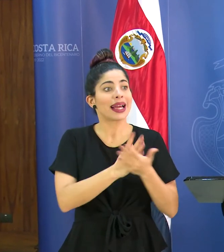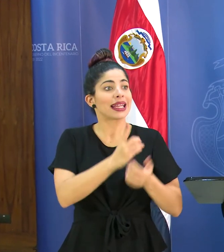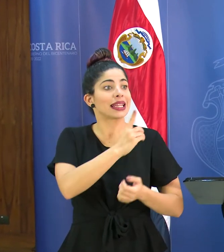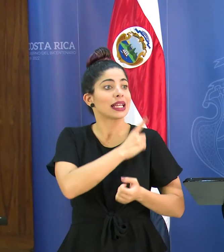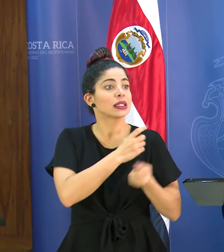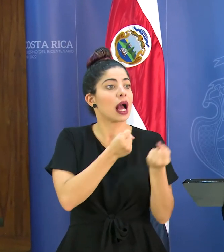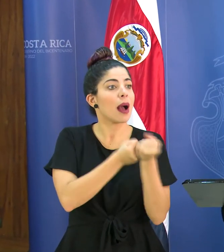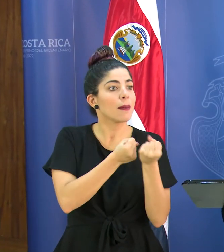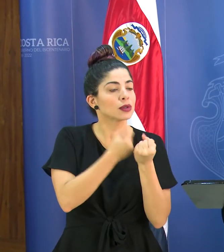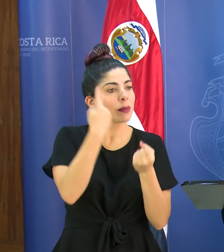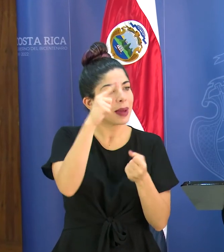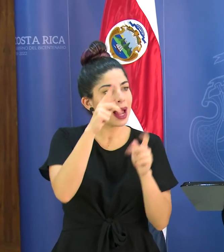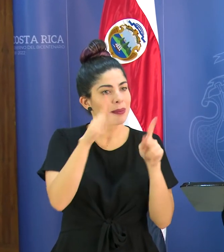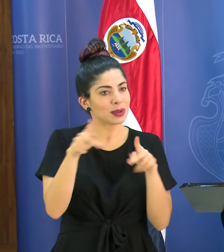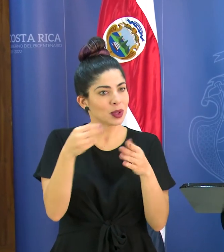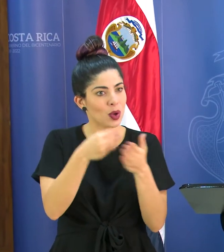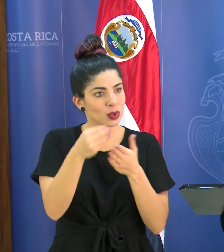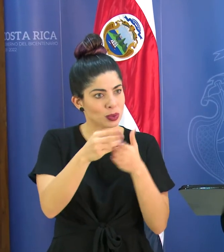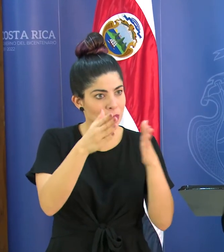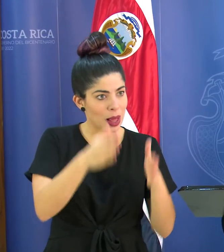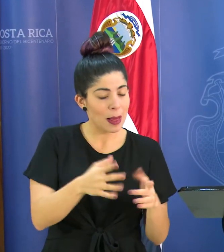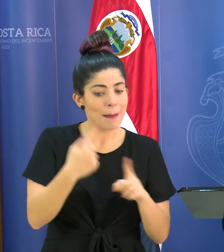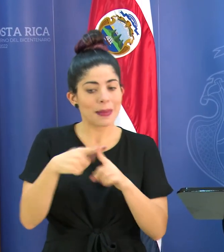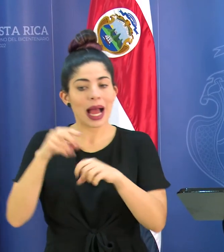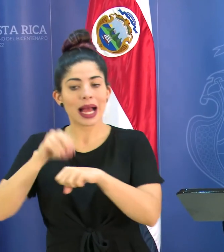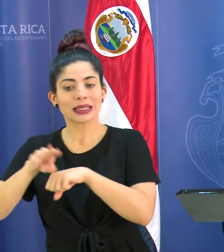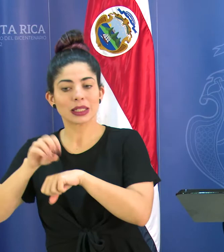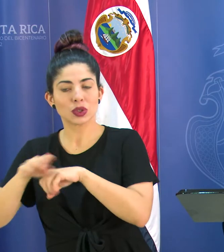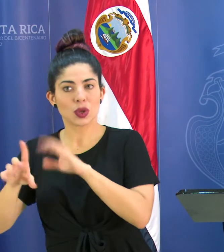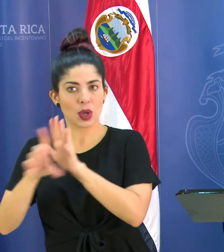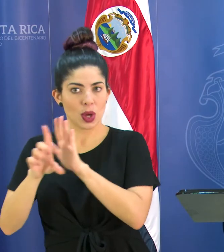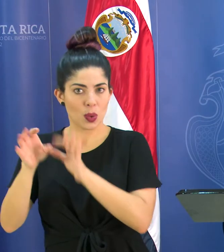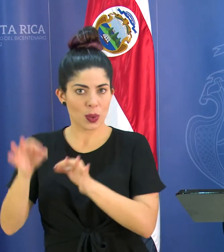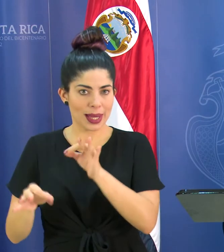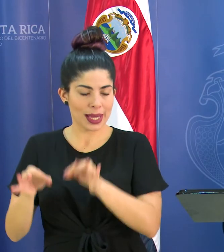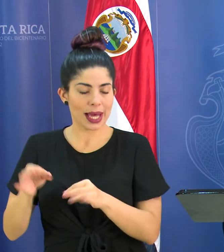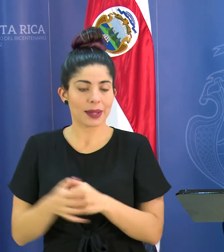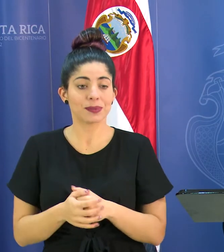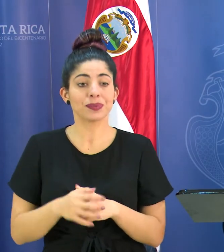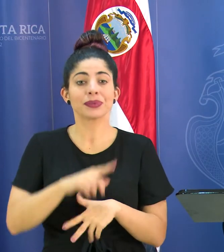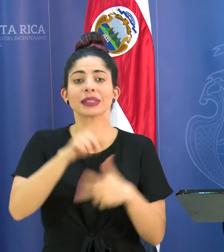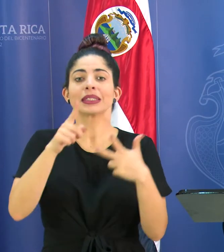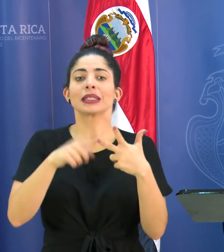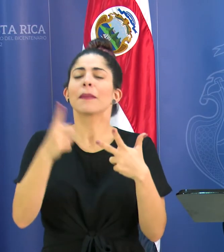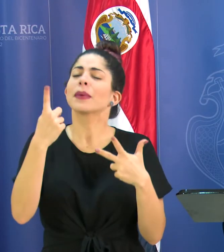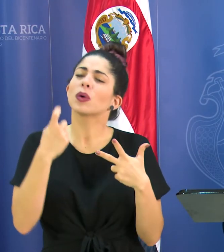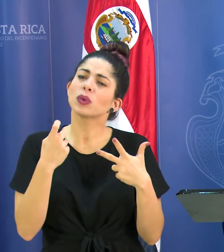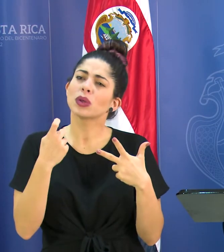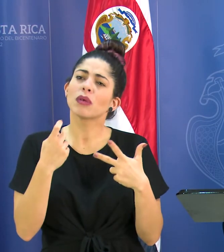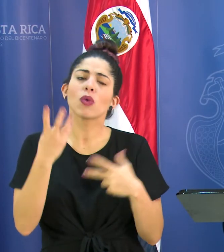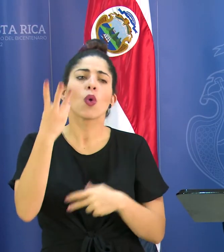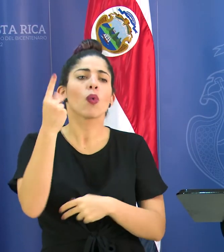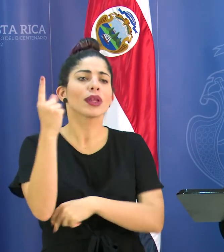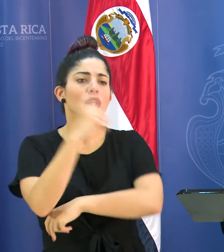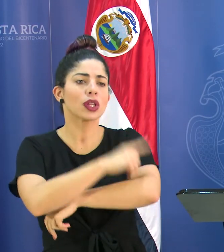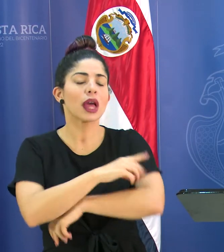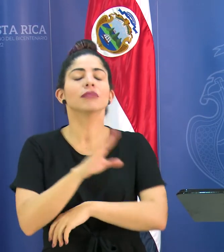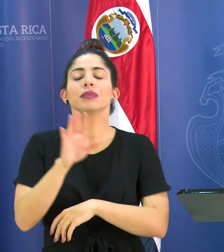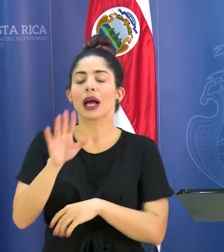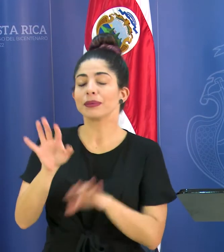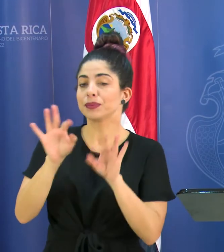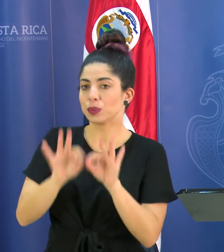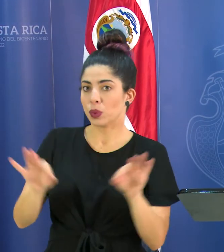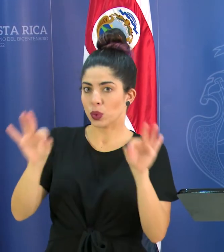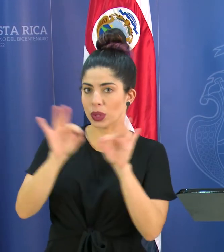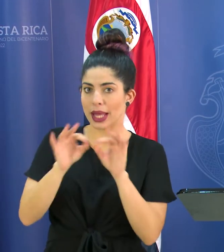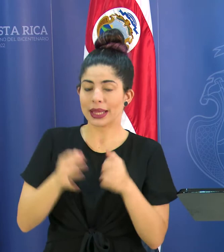apoyo al consumidor y de la parte de la asesoría jurídica y la tercera pregunta era ¿por cuántos días? ah muy